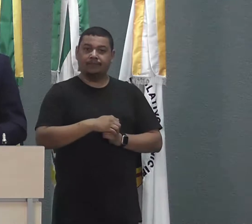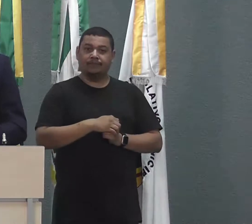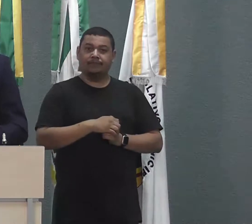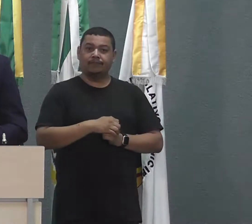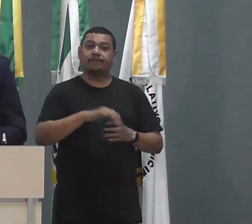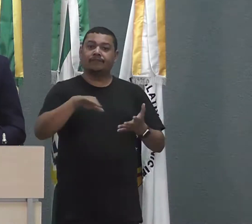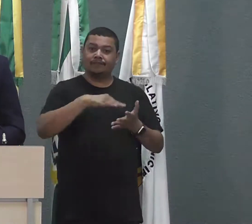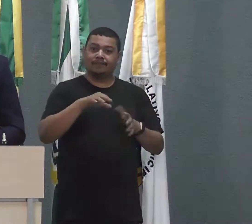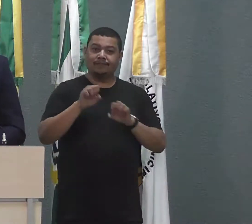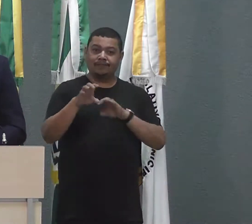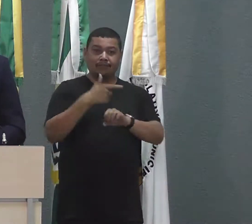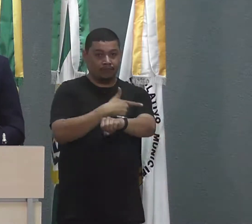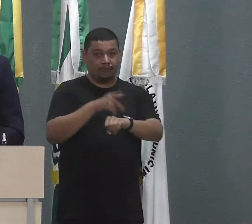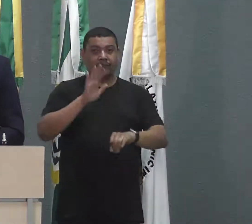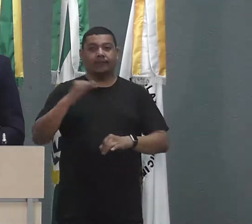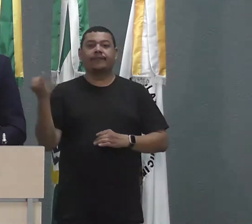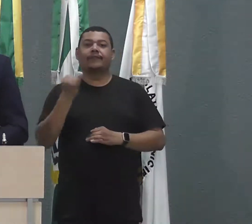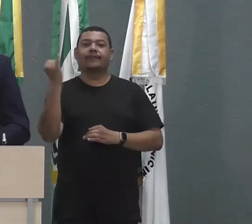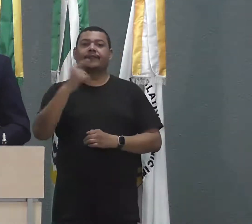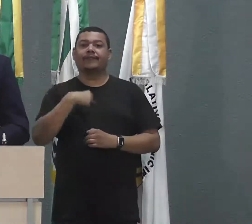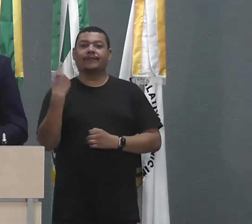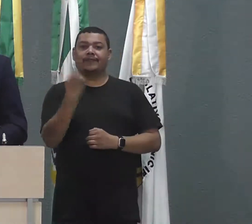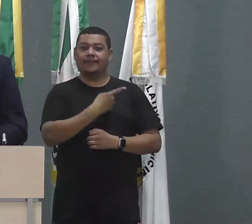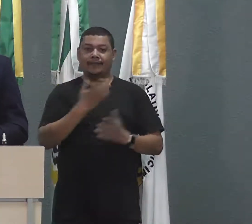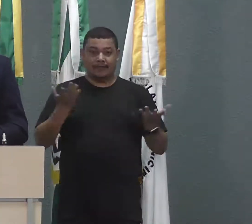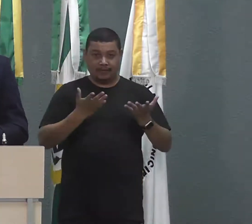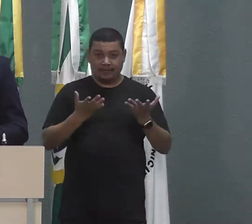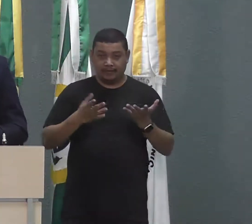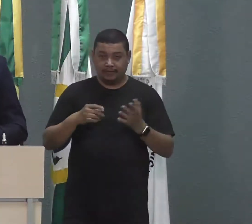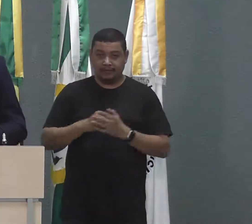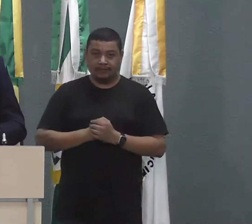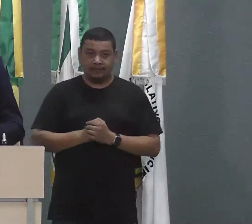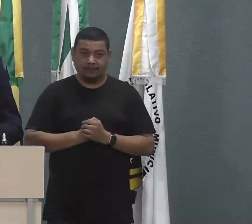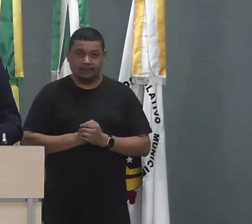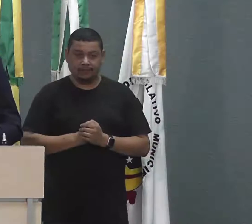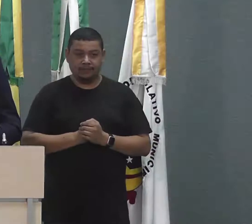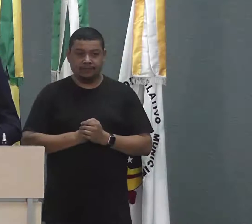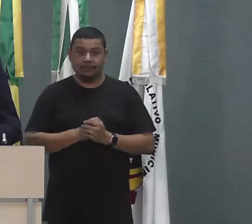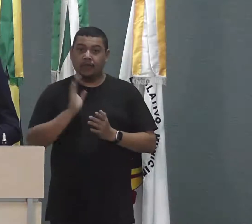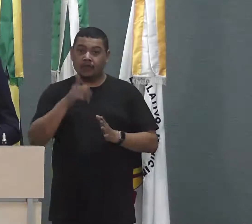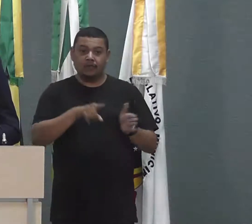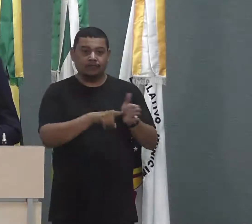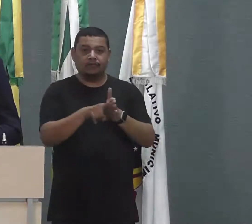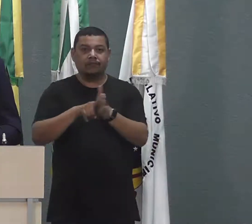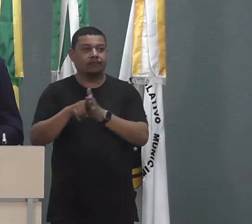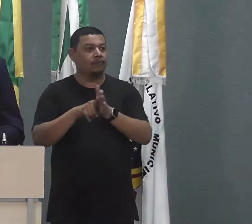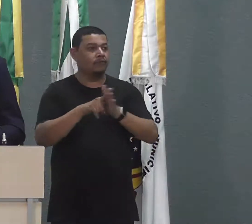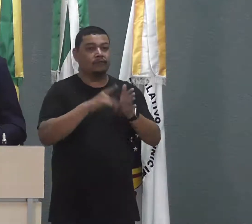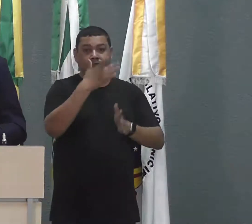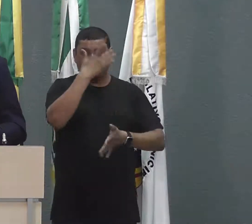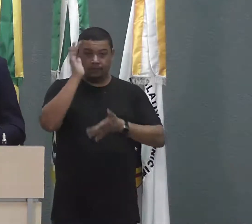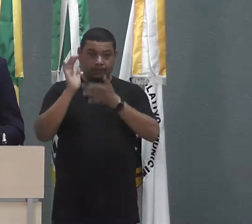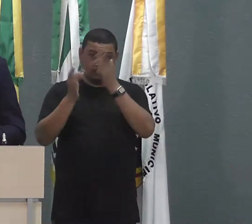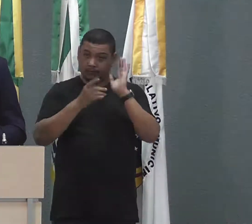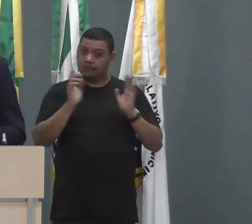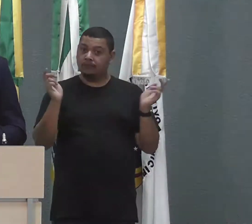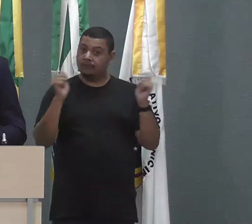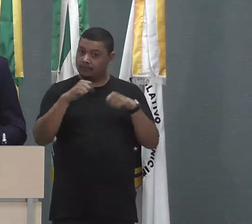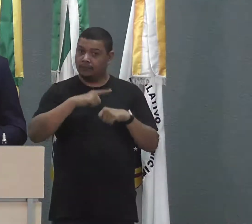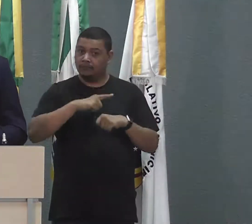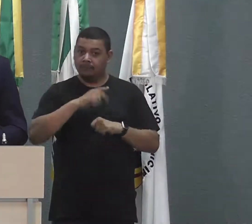é de grande importância. Vamos, o senhor já esteve aí no distrito fazendo o levantamento das pessoas que possivelmente